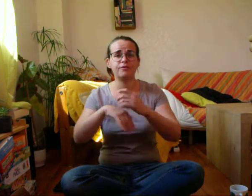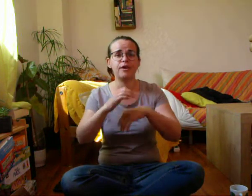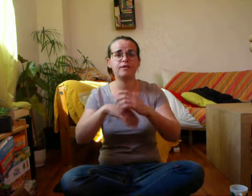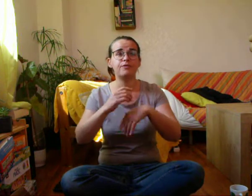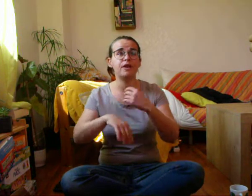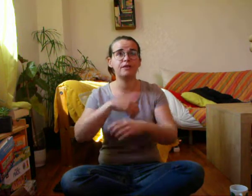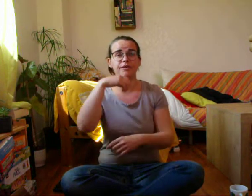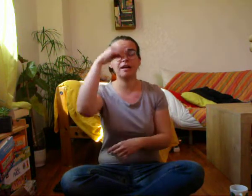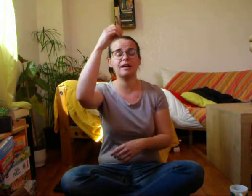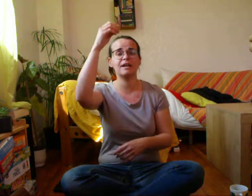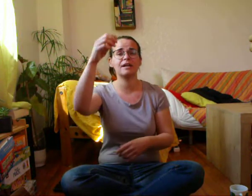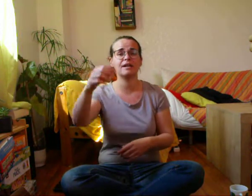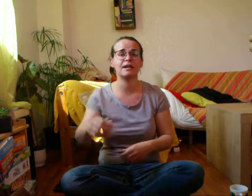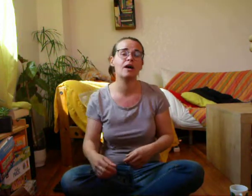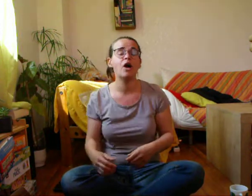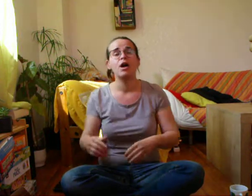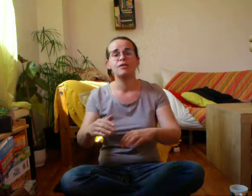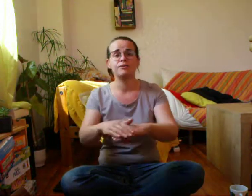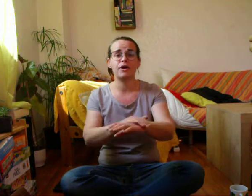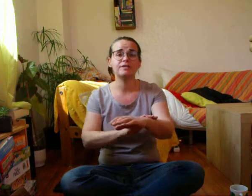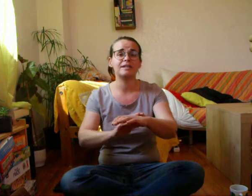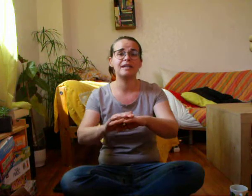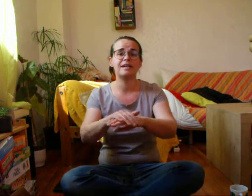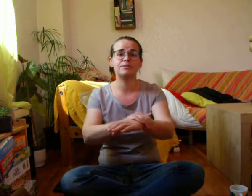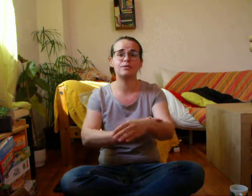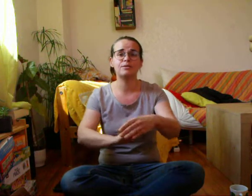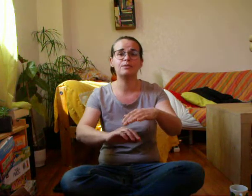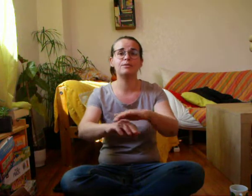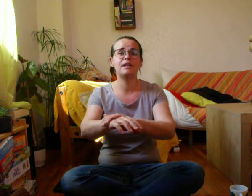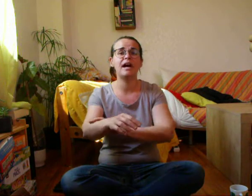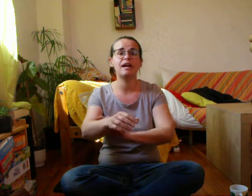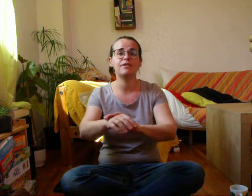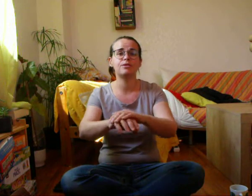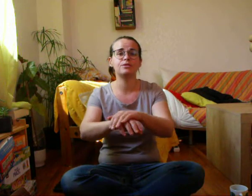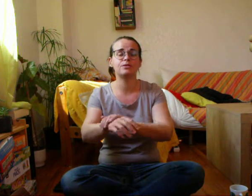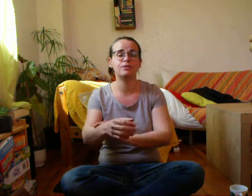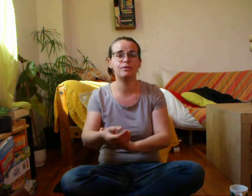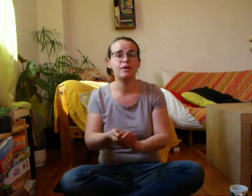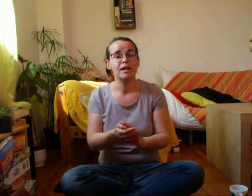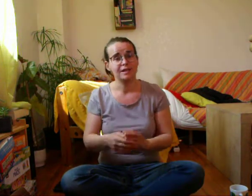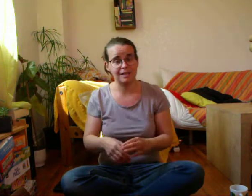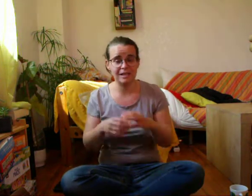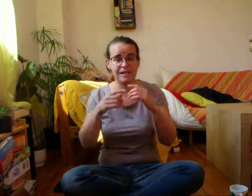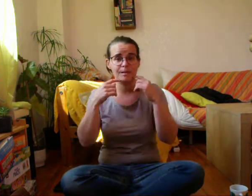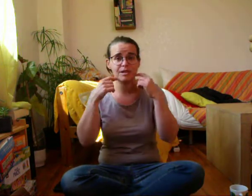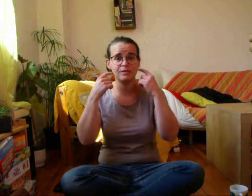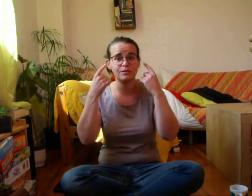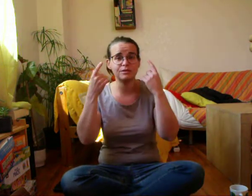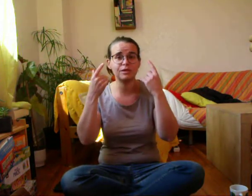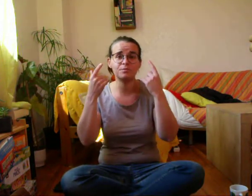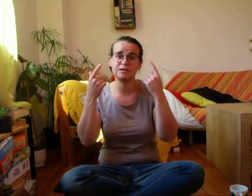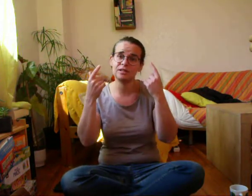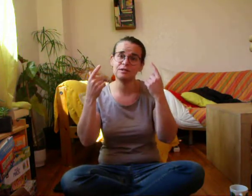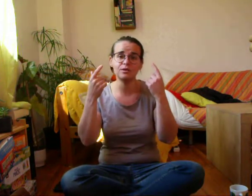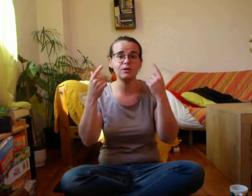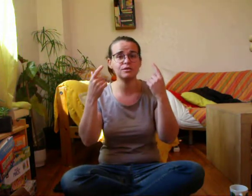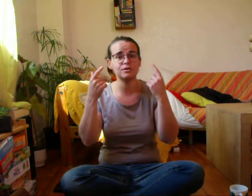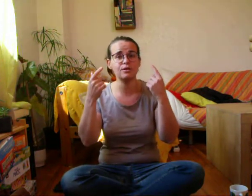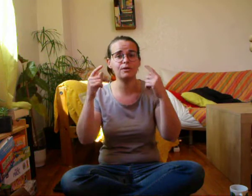plop, plop, plop Frotté d'avant, lavé de l'arrivée Qu'ils sont mignons, les petits orsons